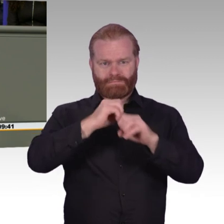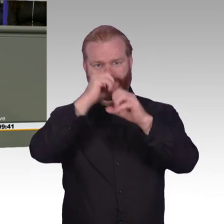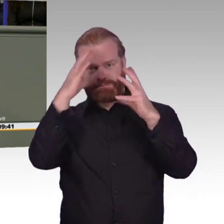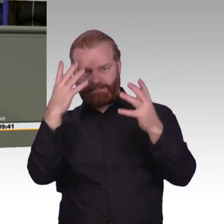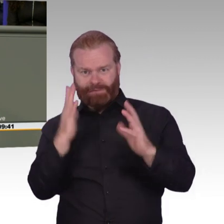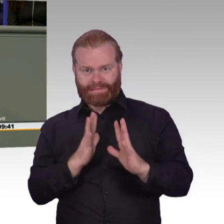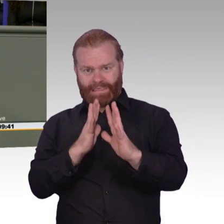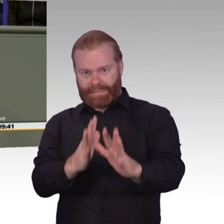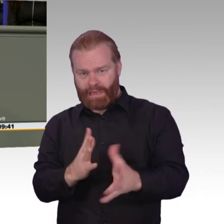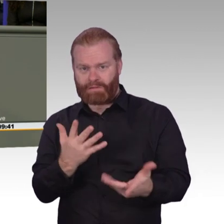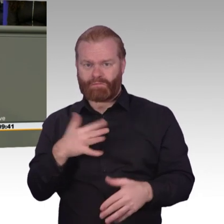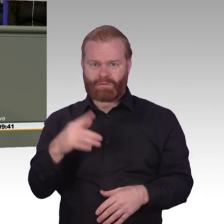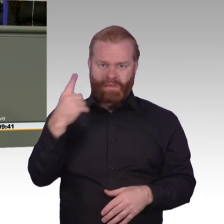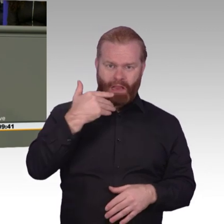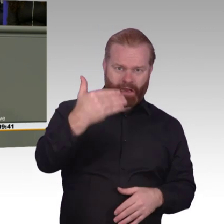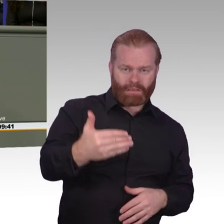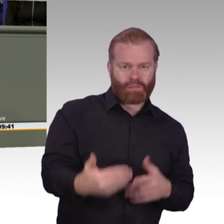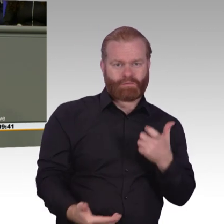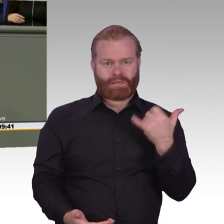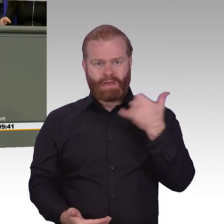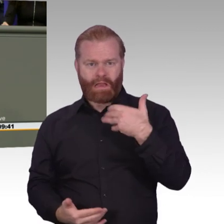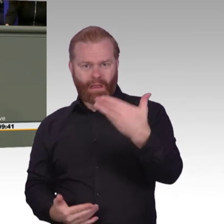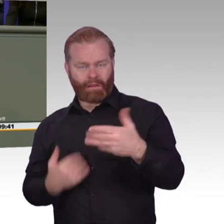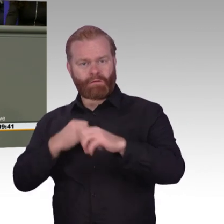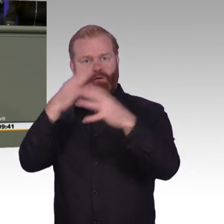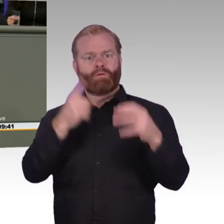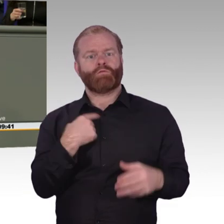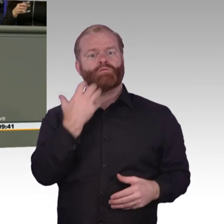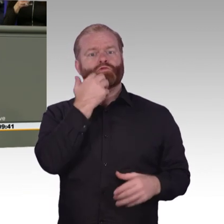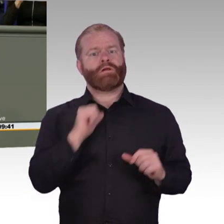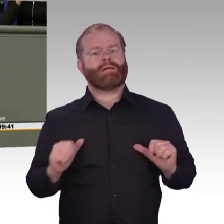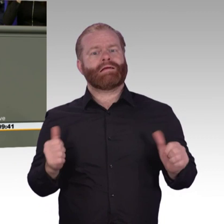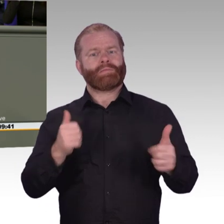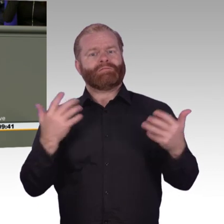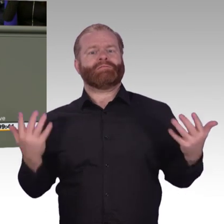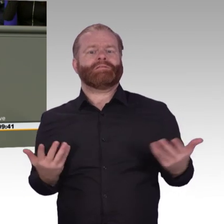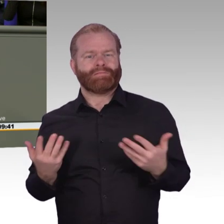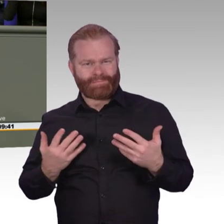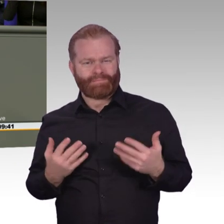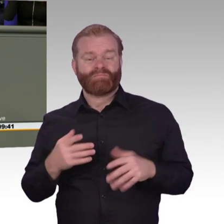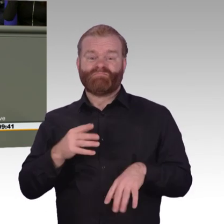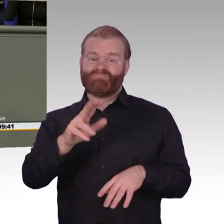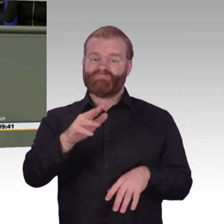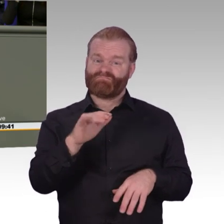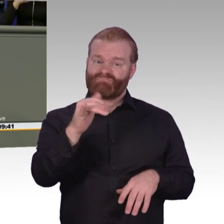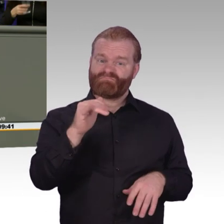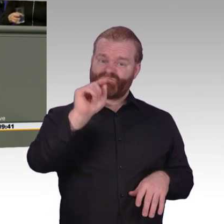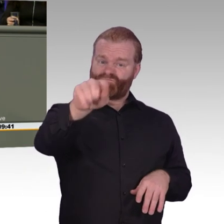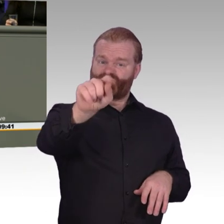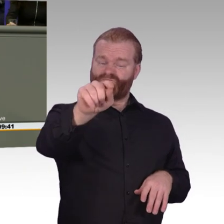die Energiewende, die Änderungen bei der Mobilität, das Thema vernetztes Wohnen zu Hause, die Anforderungen einer